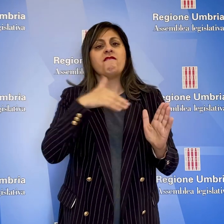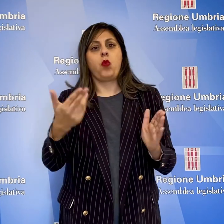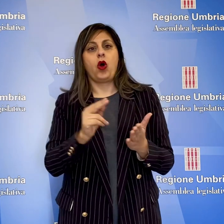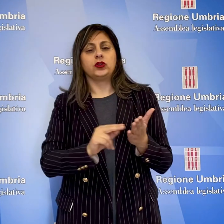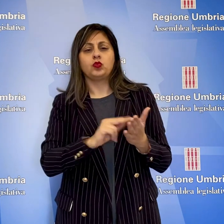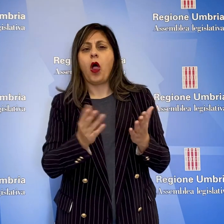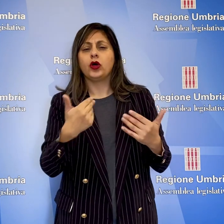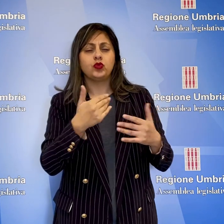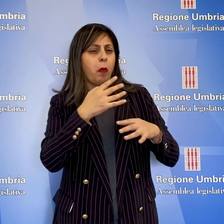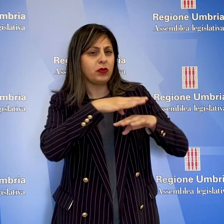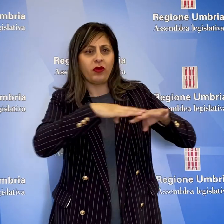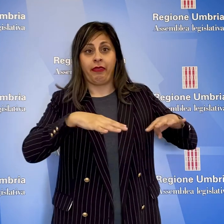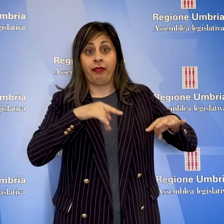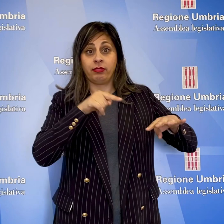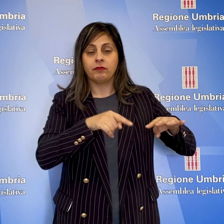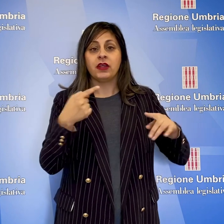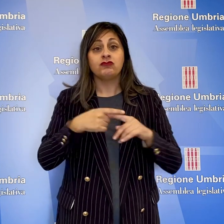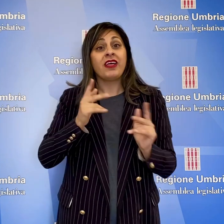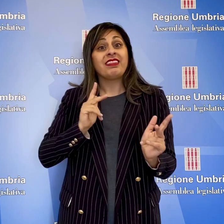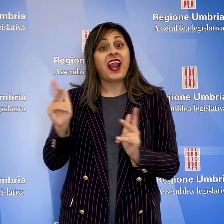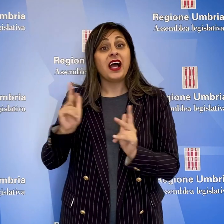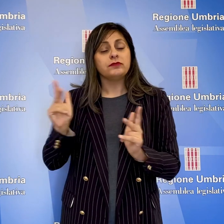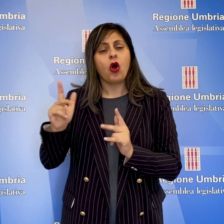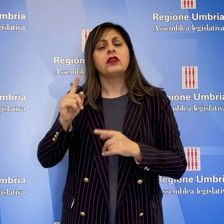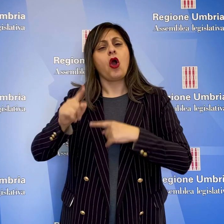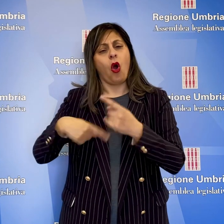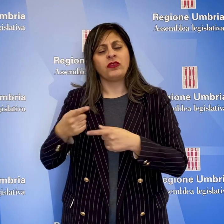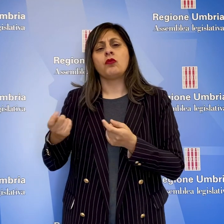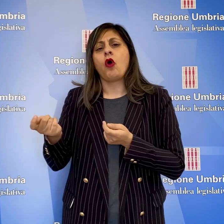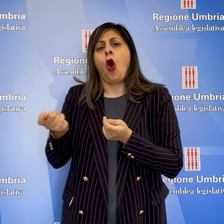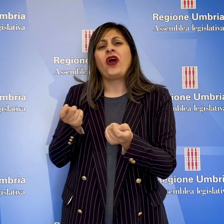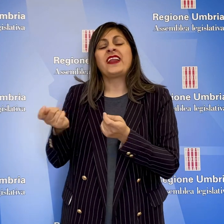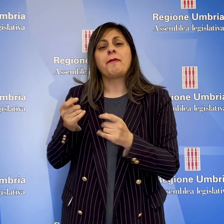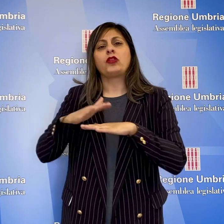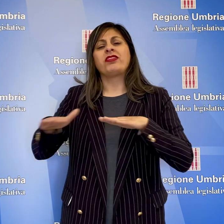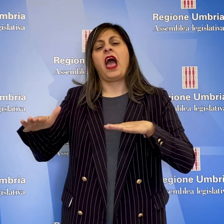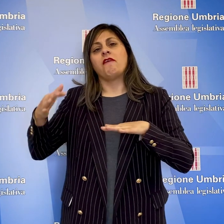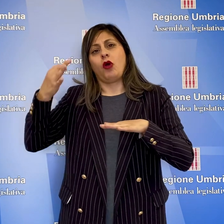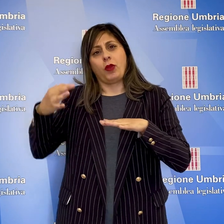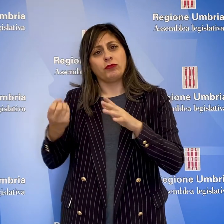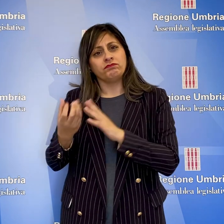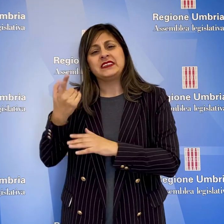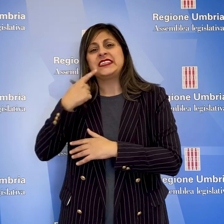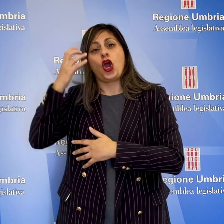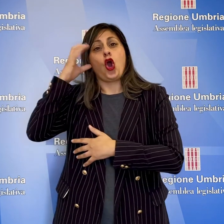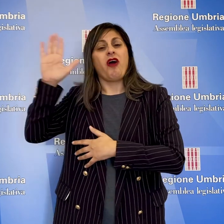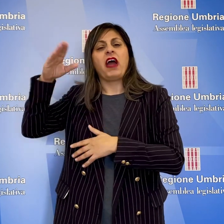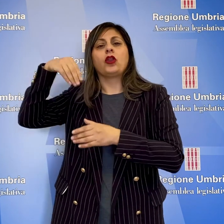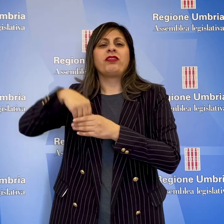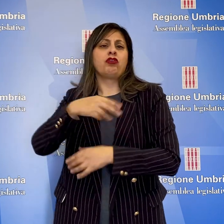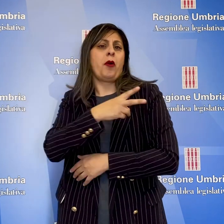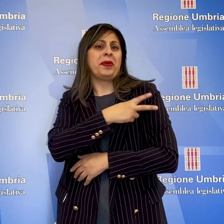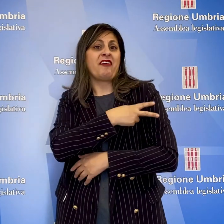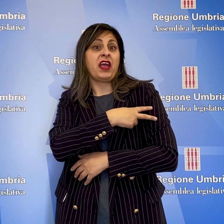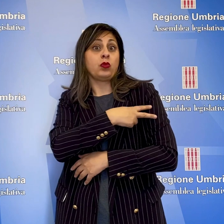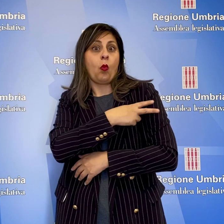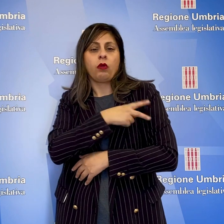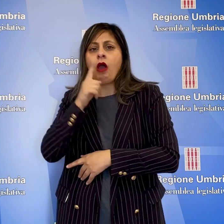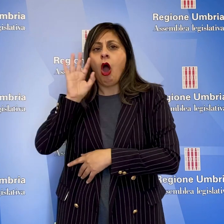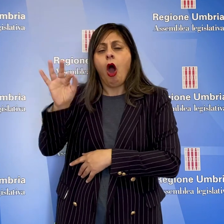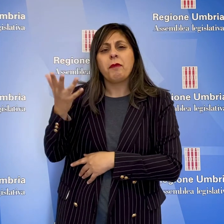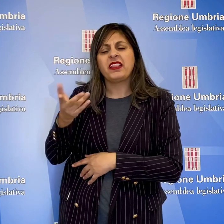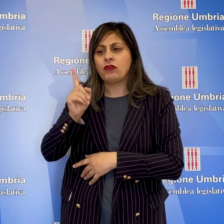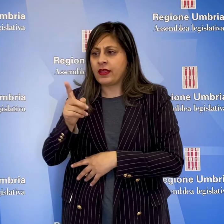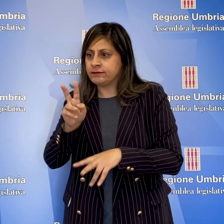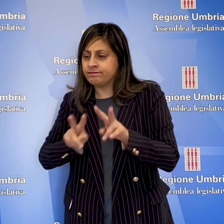ed extrascolastici. Sui trasporti continua l'attività di coordinamento sui tavoli istituiti dal Governo presso le Prefetture al fine